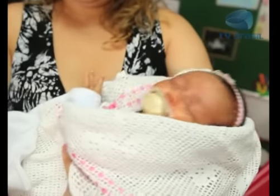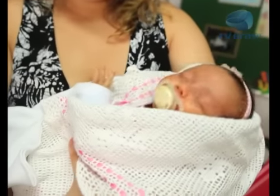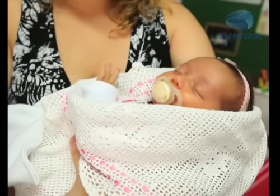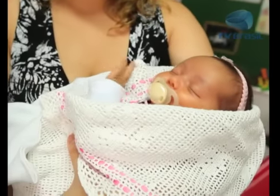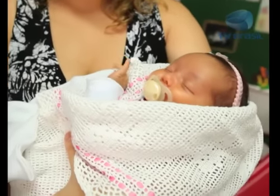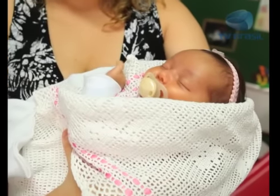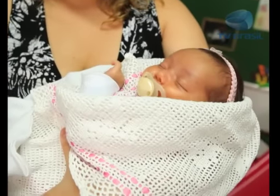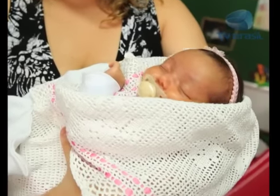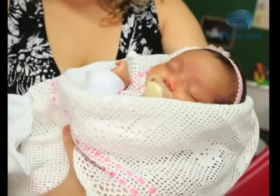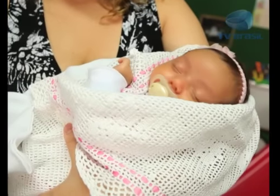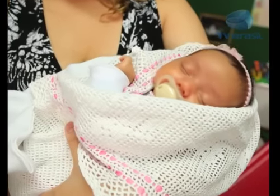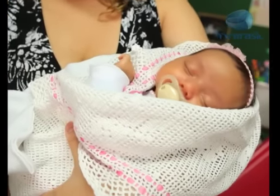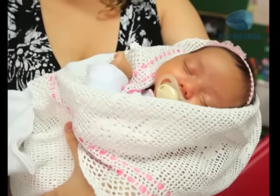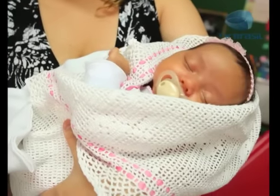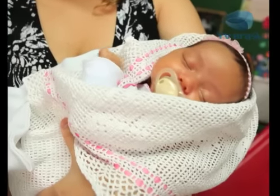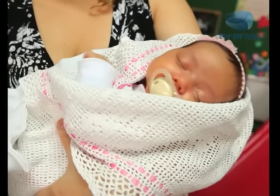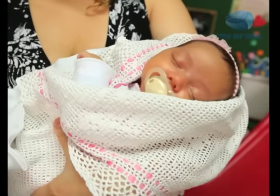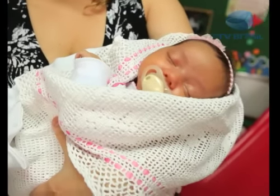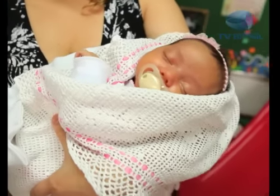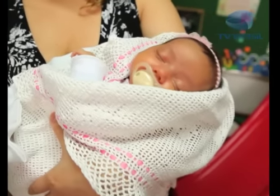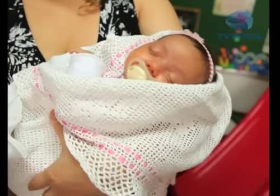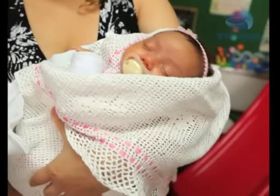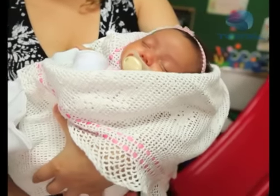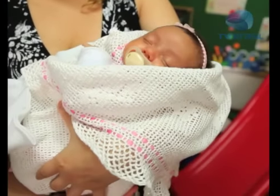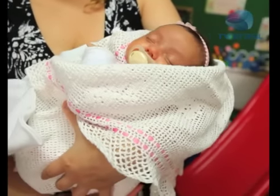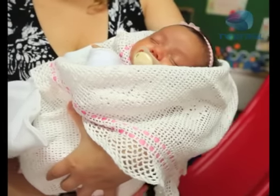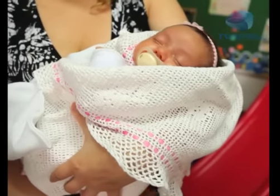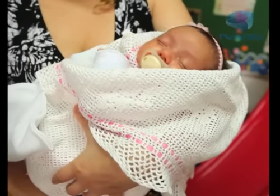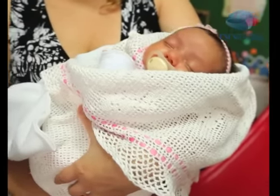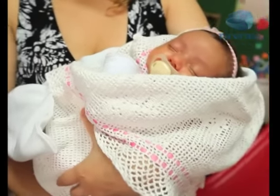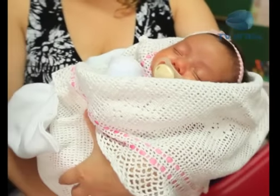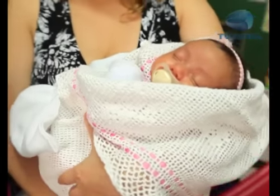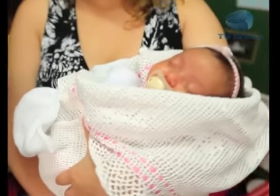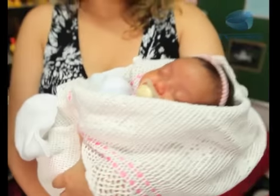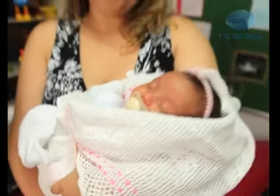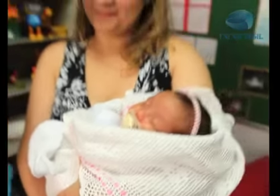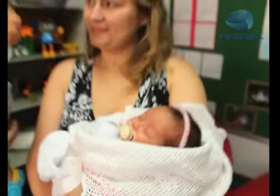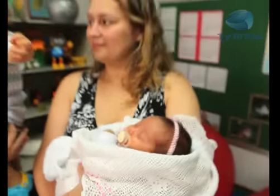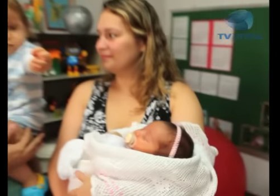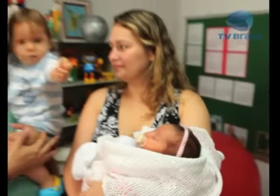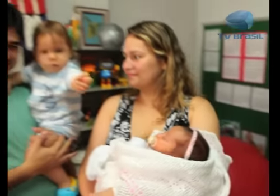Priscila com a filha bebê no colo. Em seguida, Eric com o Eros, filho mais velho do casal.